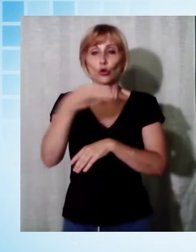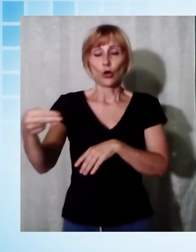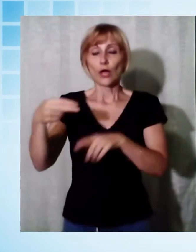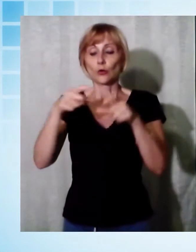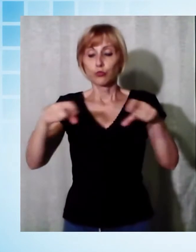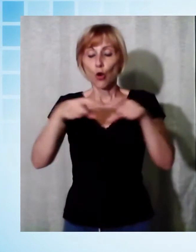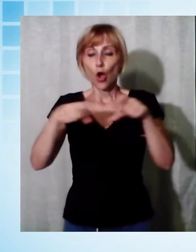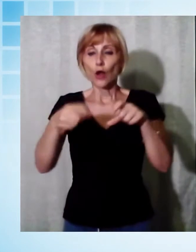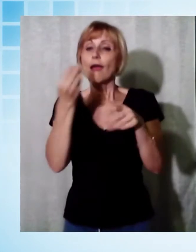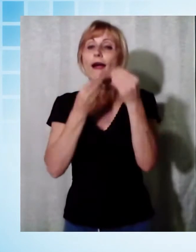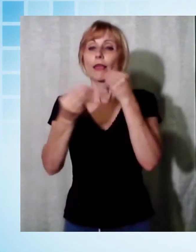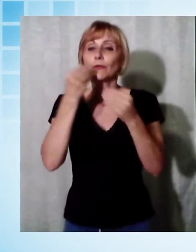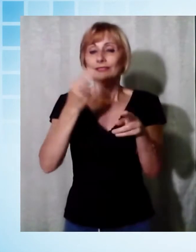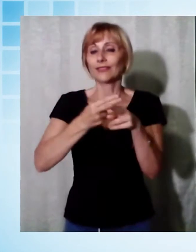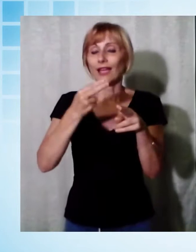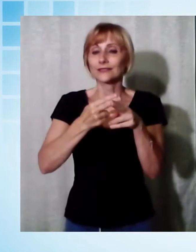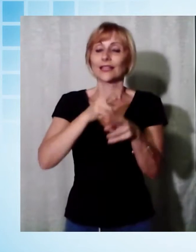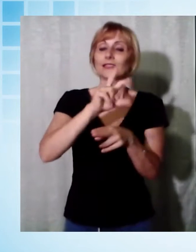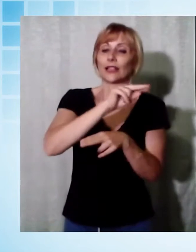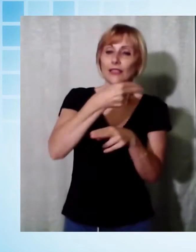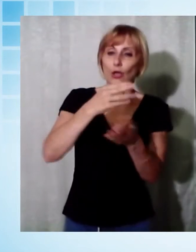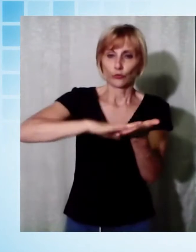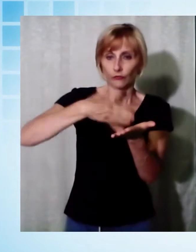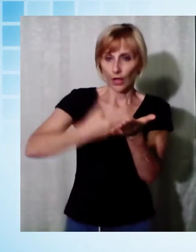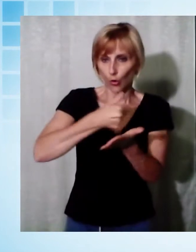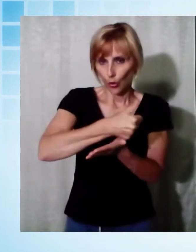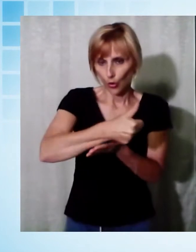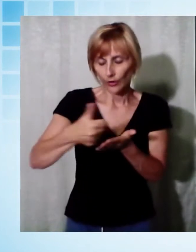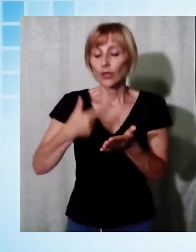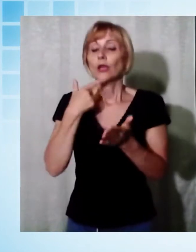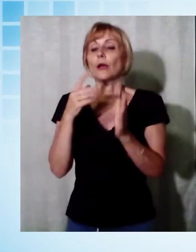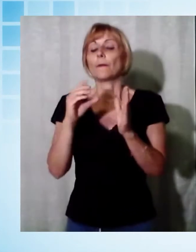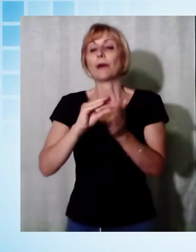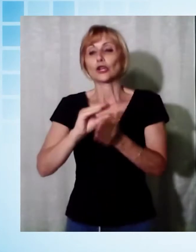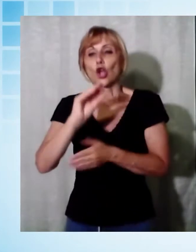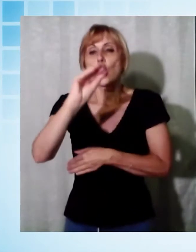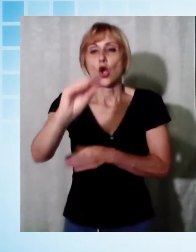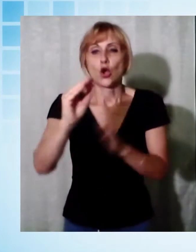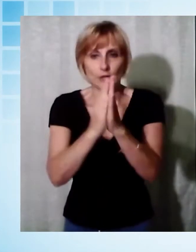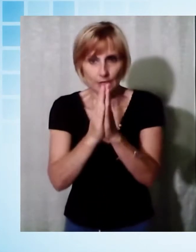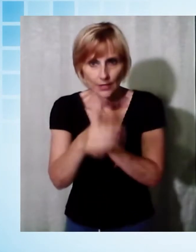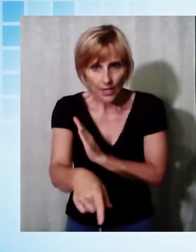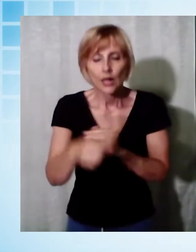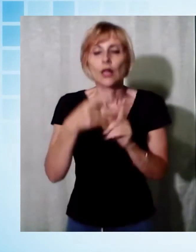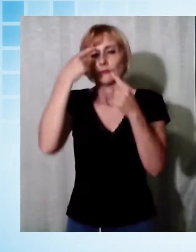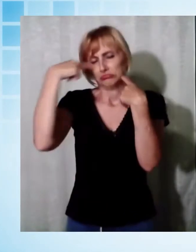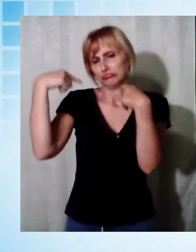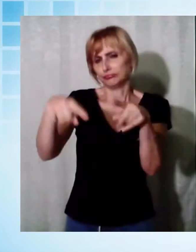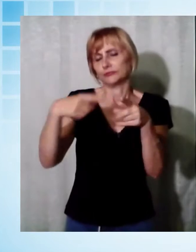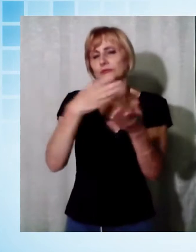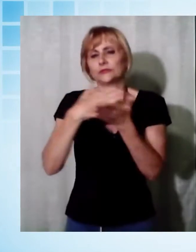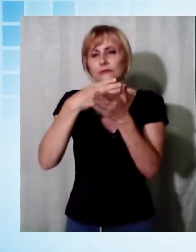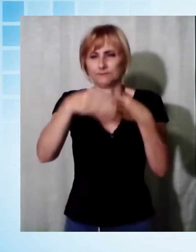da 30 euro che verranno consegnate per il tramite delle parrocchie alle famiglie bisognose. Per la Presidente uscente Ornella